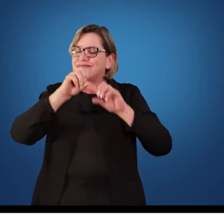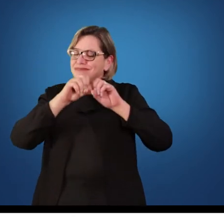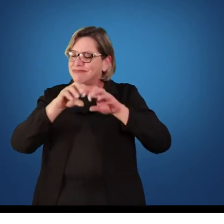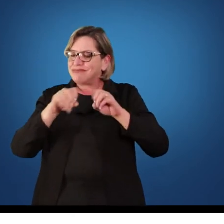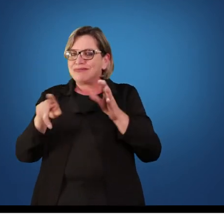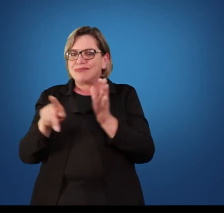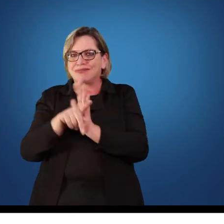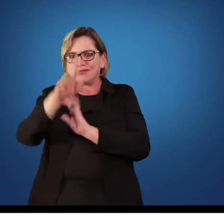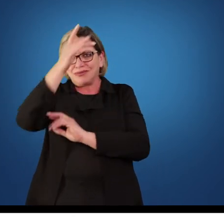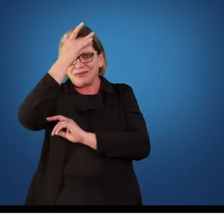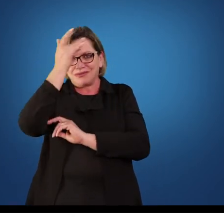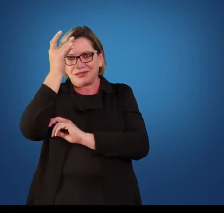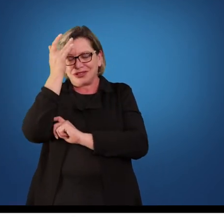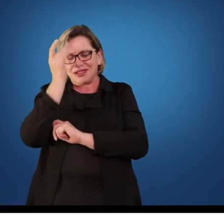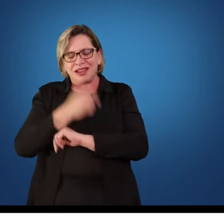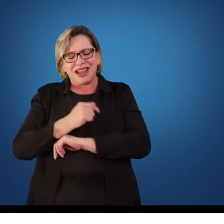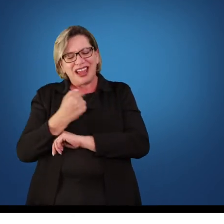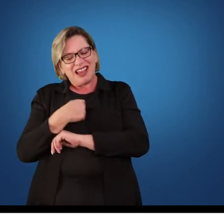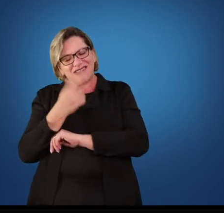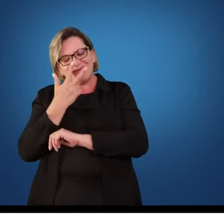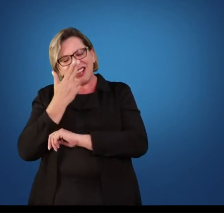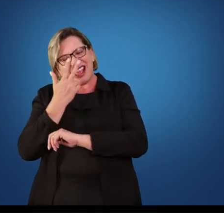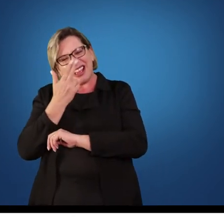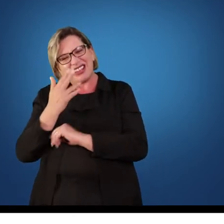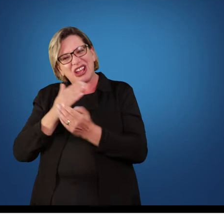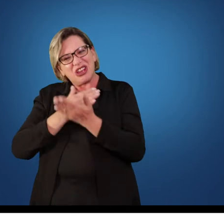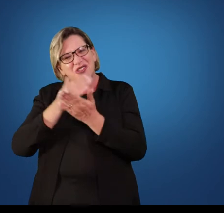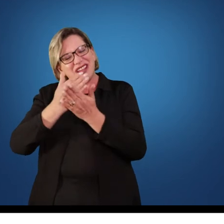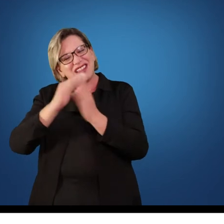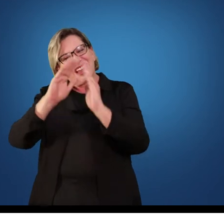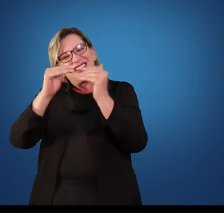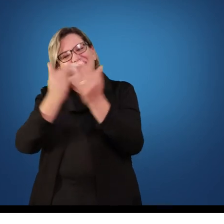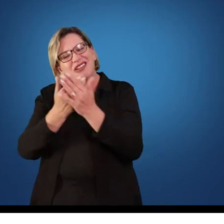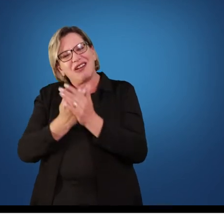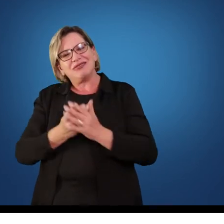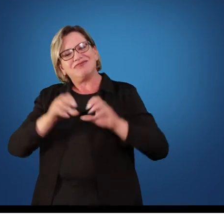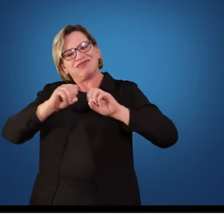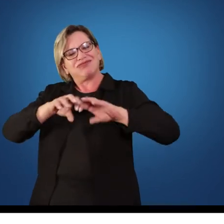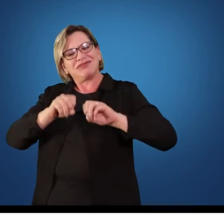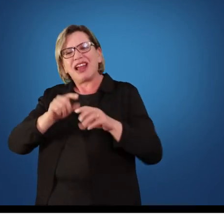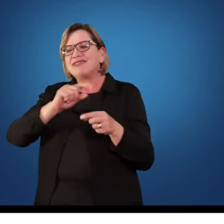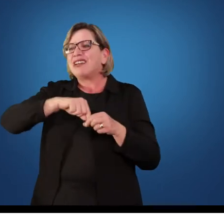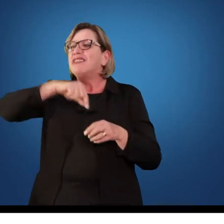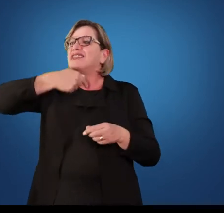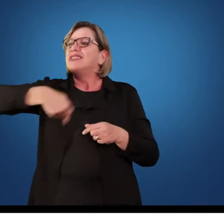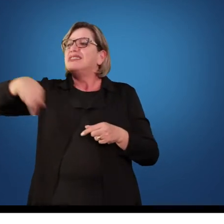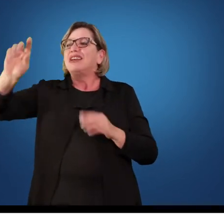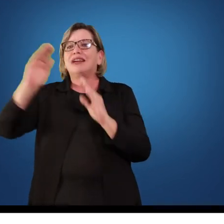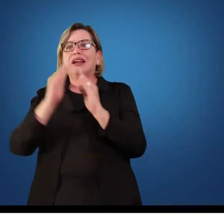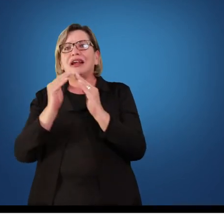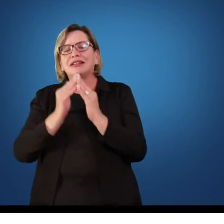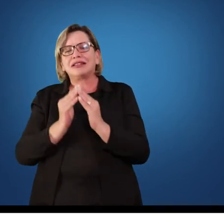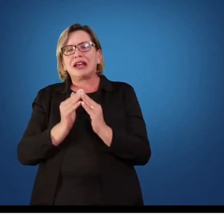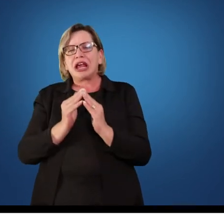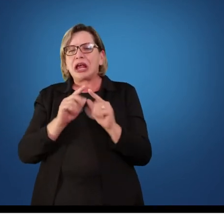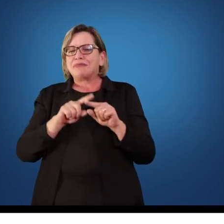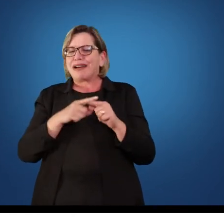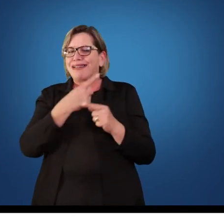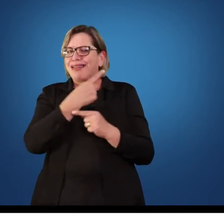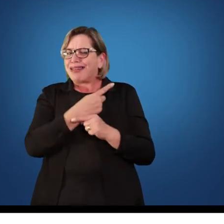porque eu achava que eu ia entrar na escola, ia dar aula, ia para casa. E lá eu percebi que ser professor é muito mais do